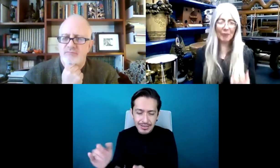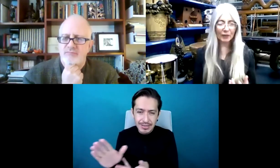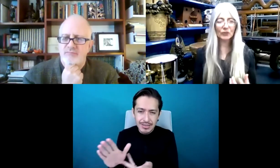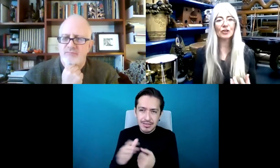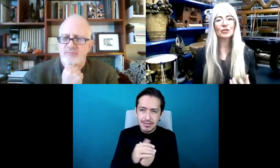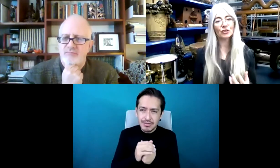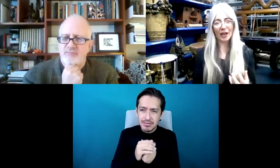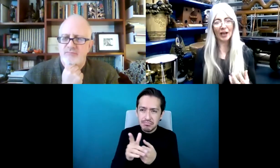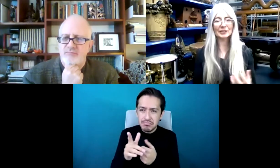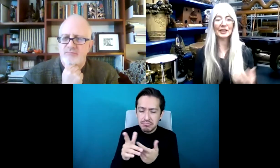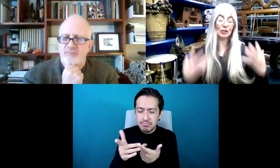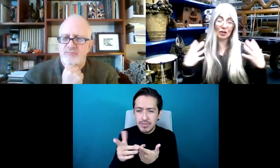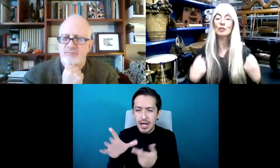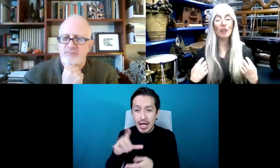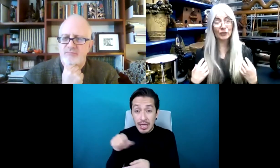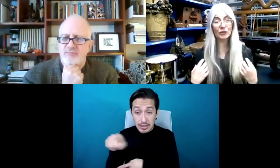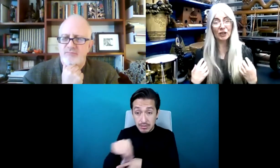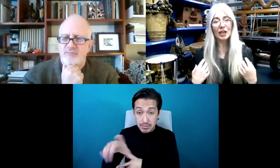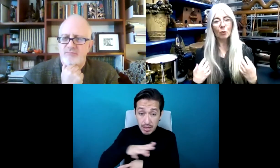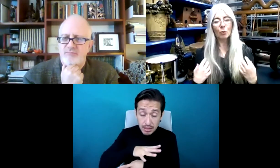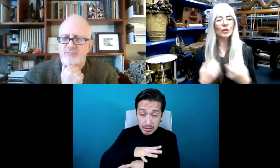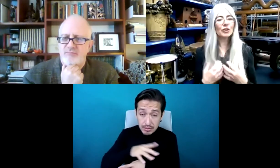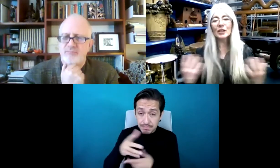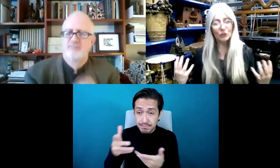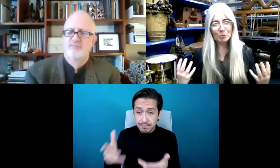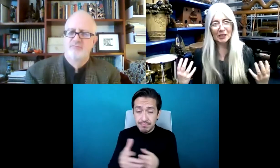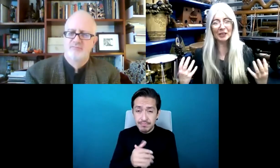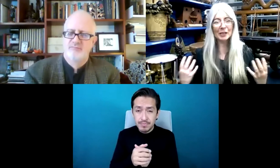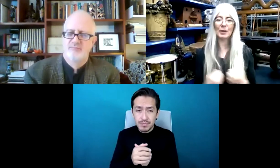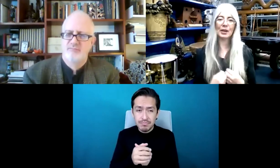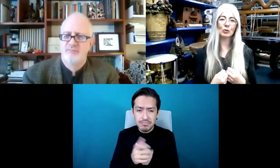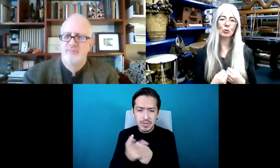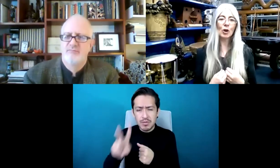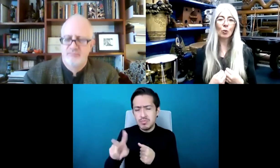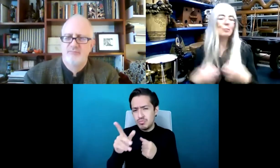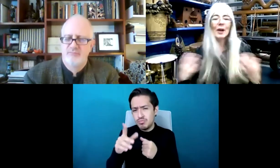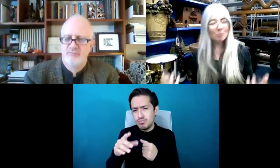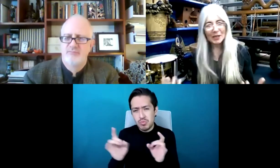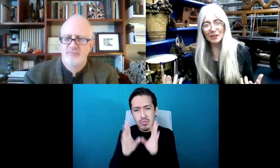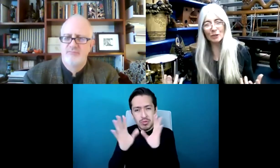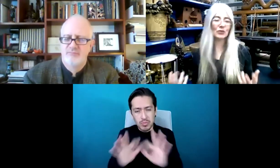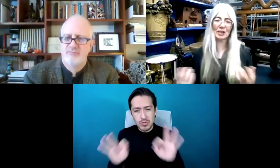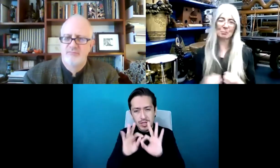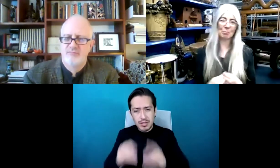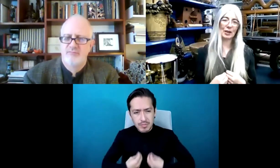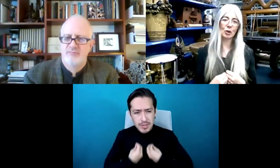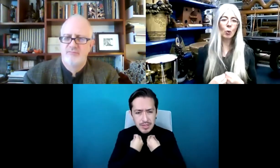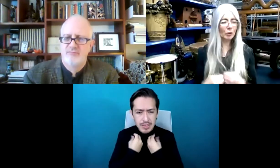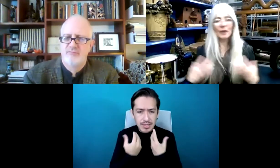edad. Allí ese es un gran momento de la vida para digerir qué significa